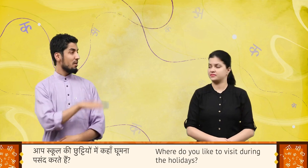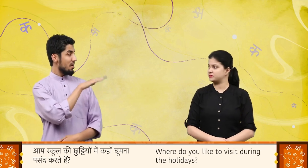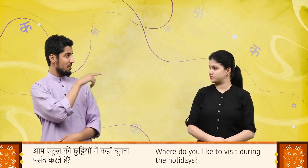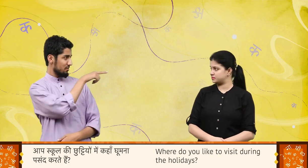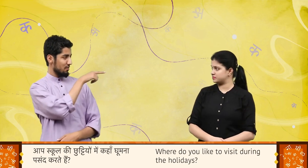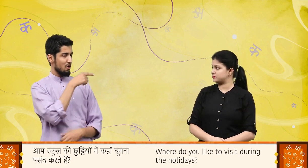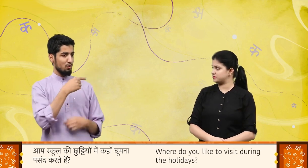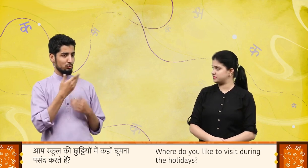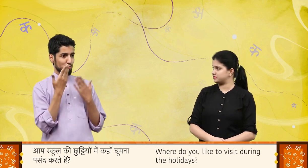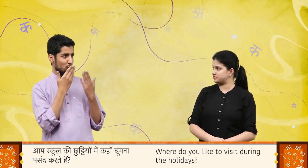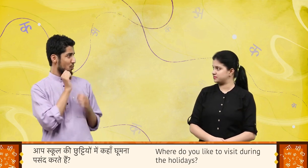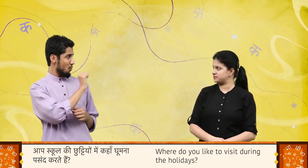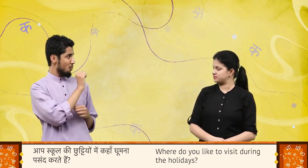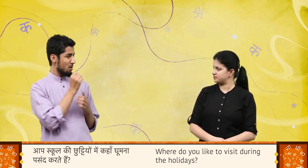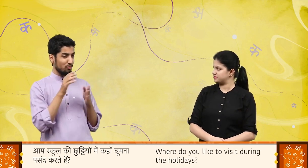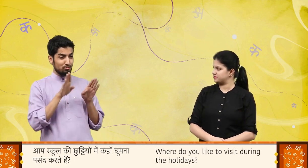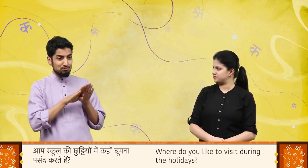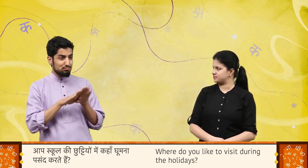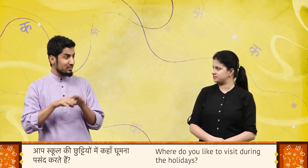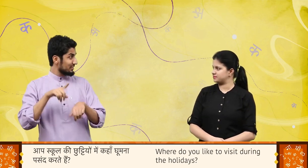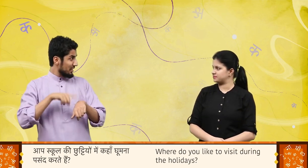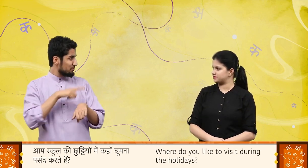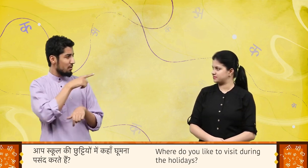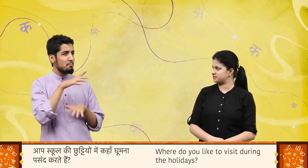आप स्कूल की छुट्टियों में कहा घूमना पसंद करते हैं